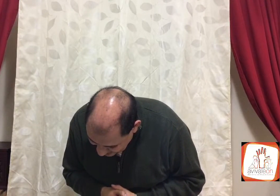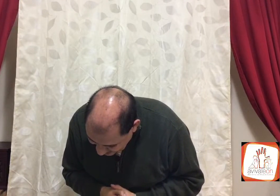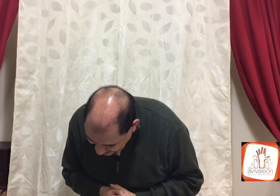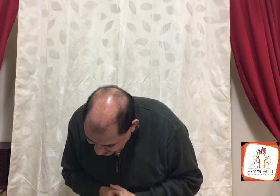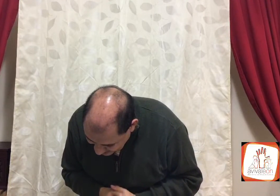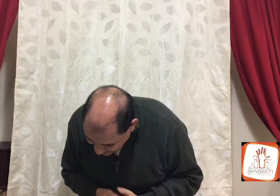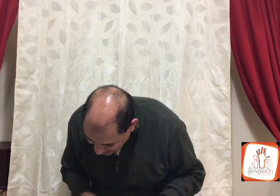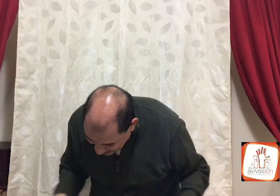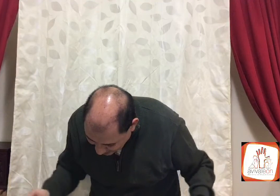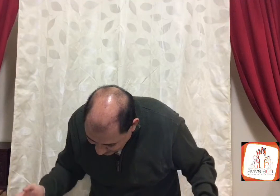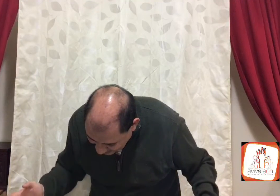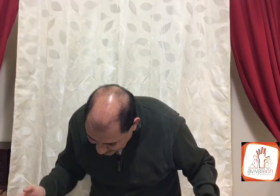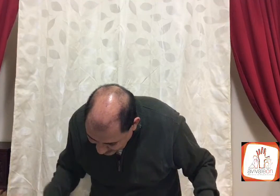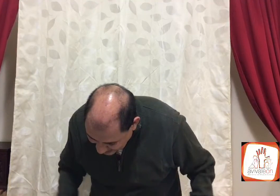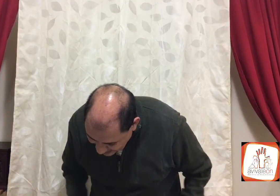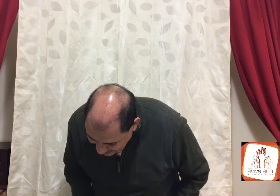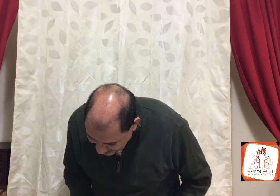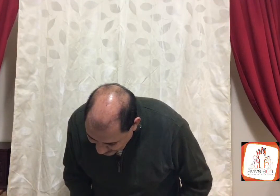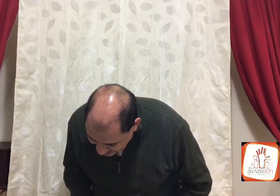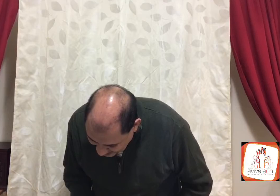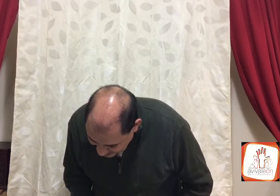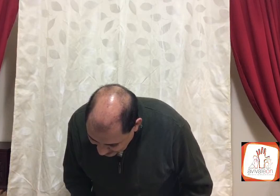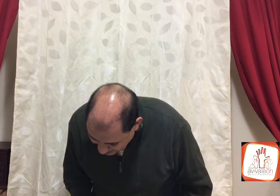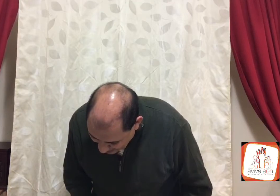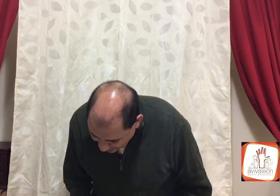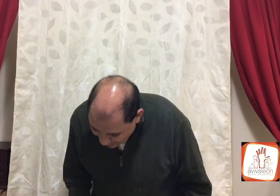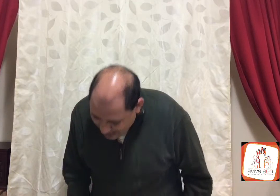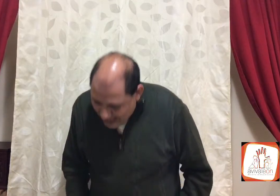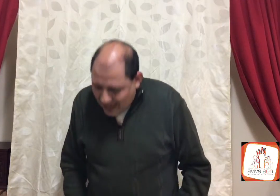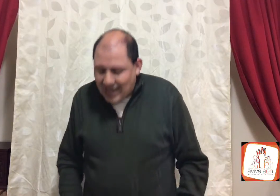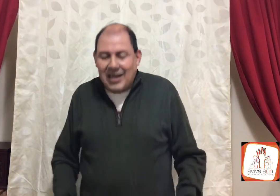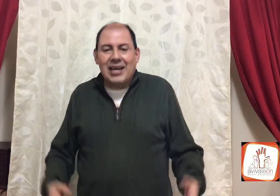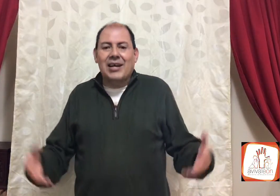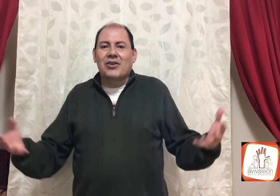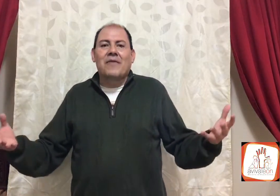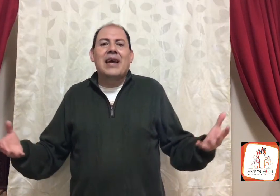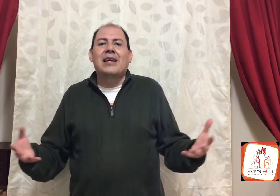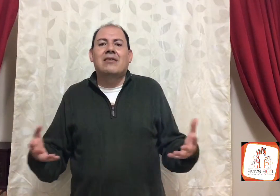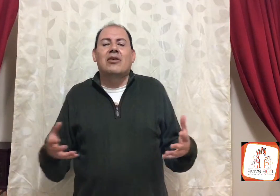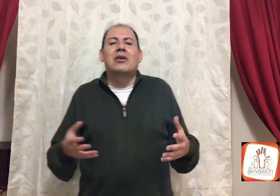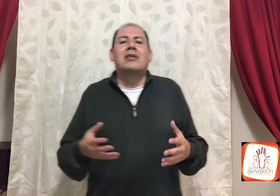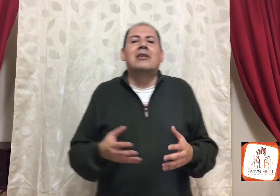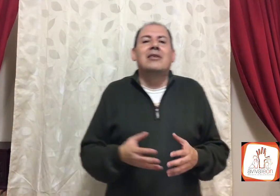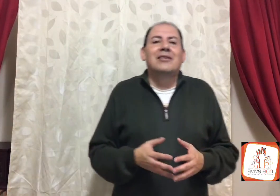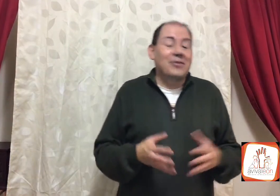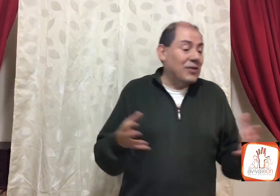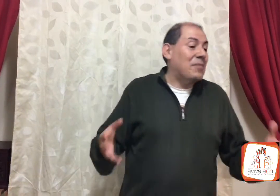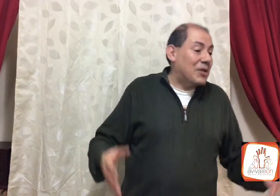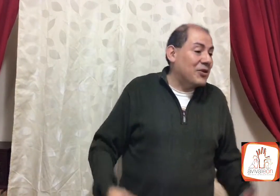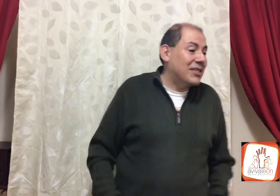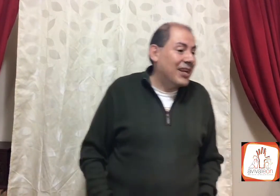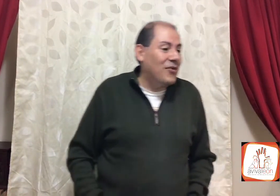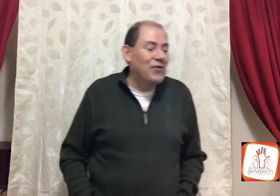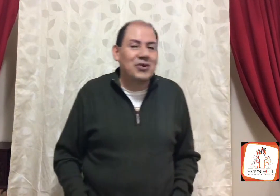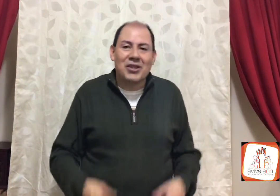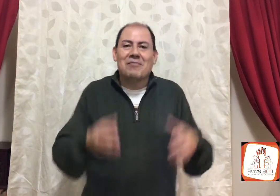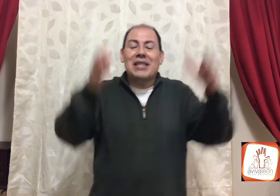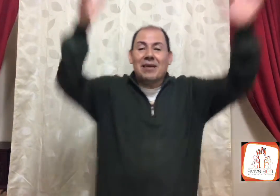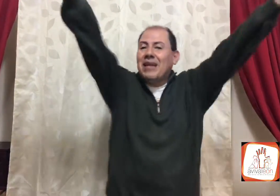así es, guau, Brenda, a Paola, a Roberto, cuando una persona está en confusión, imítame,